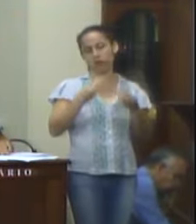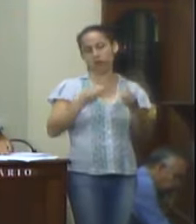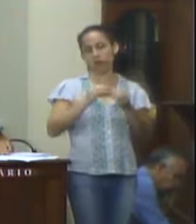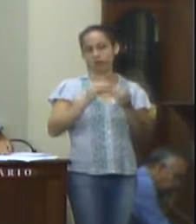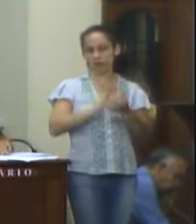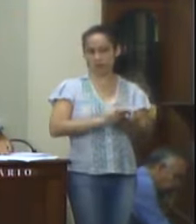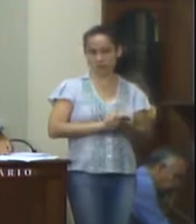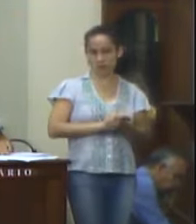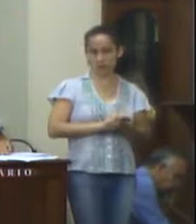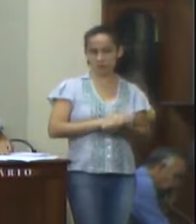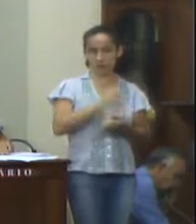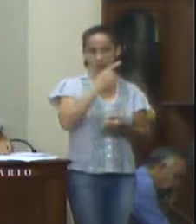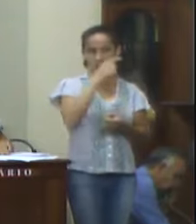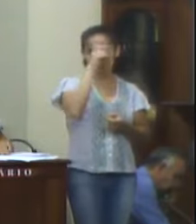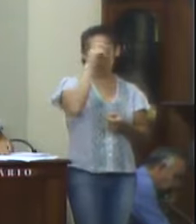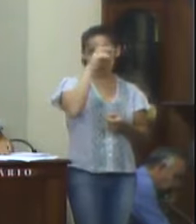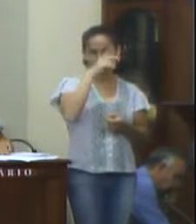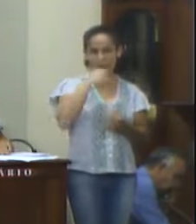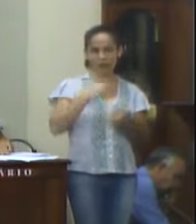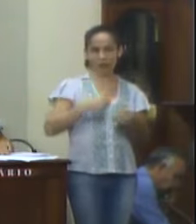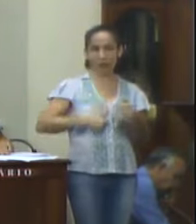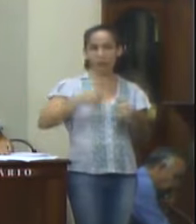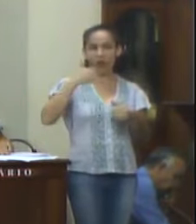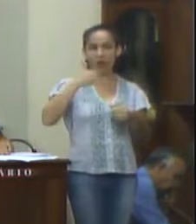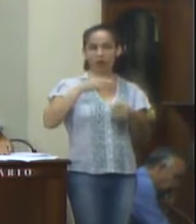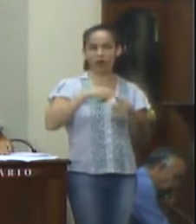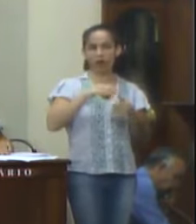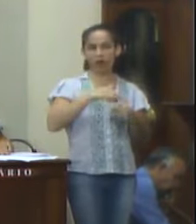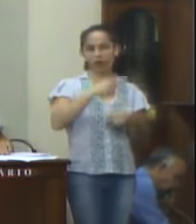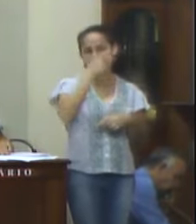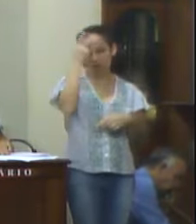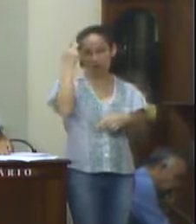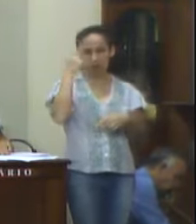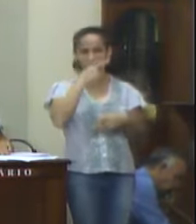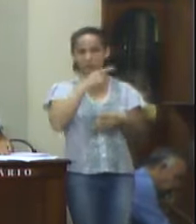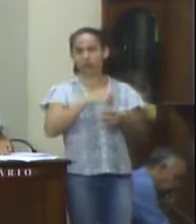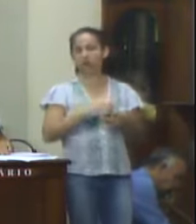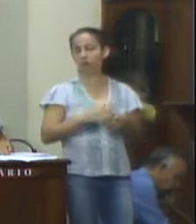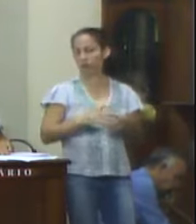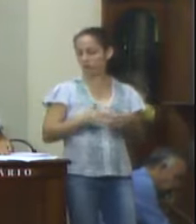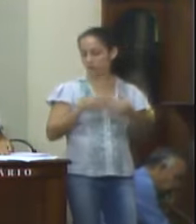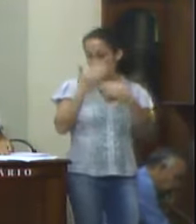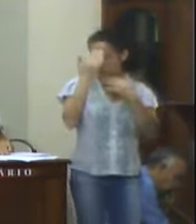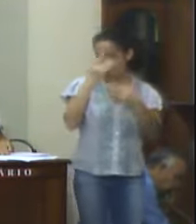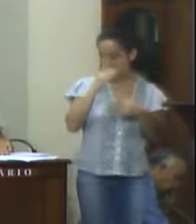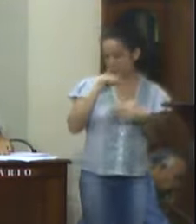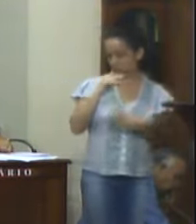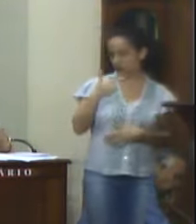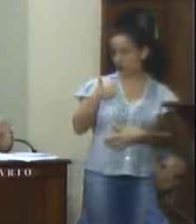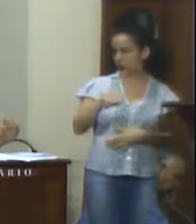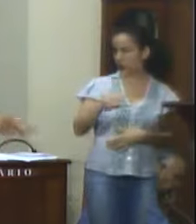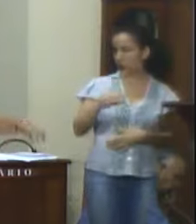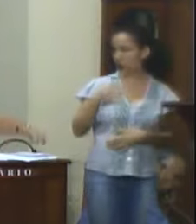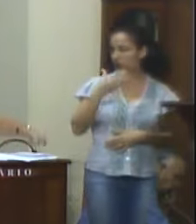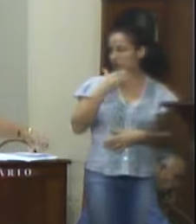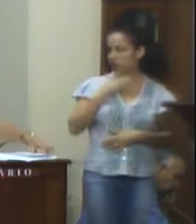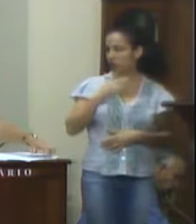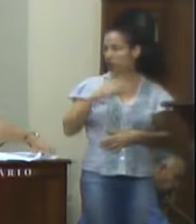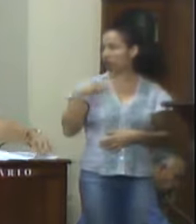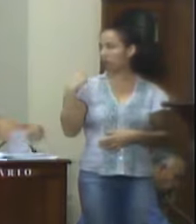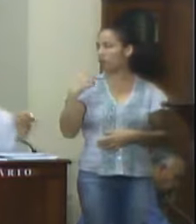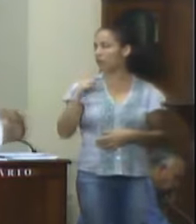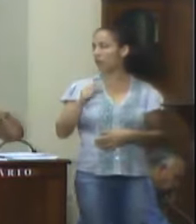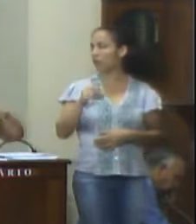diagnóstico e dar início de imediato ao tratamento do paciente. Sala das Sessões, 13 de dezembro de 2018, vereador